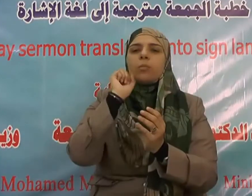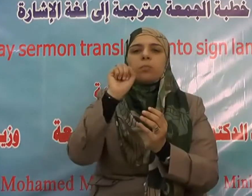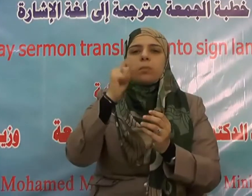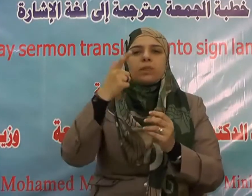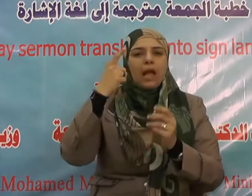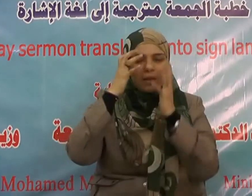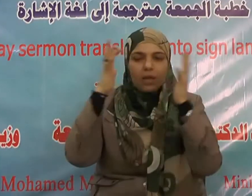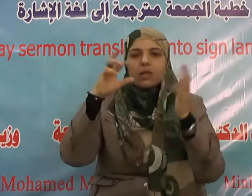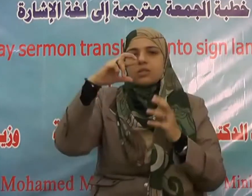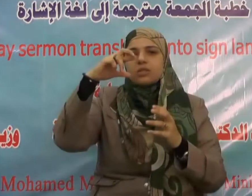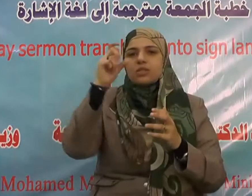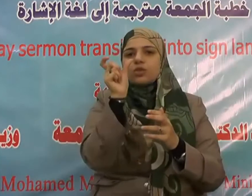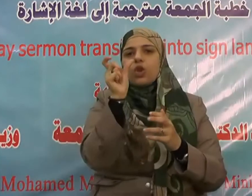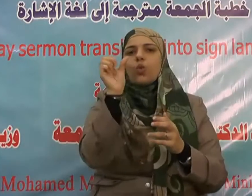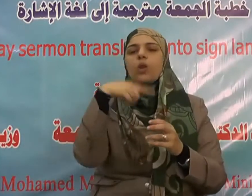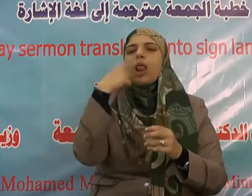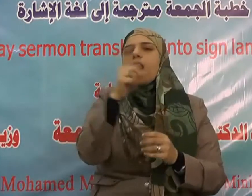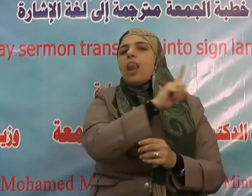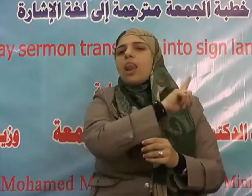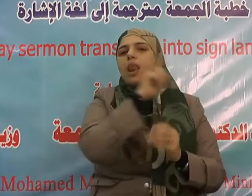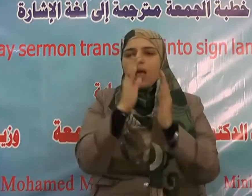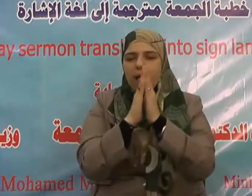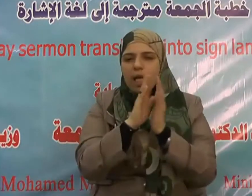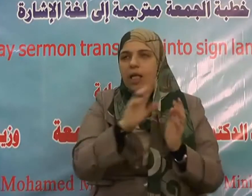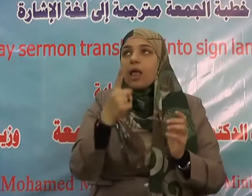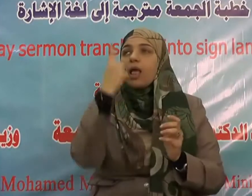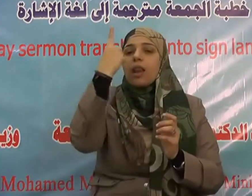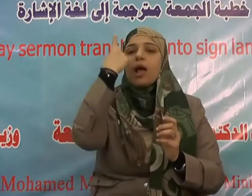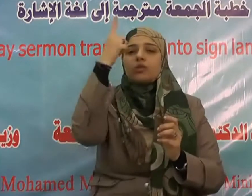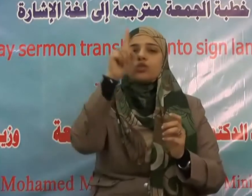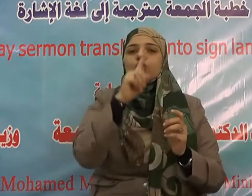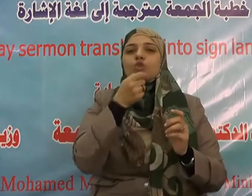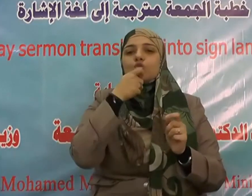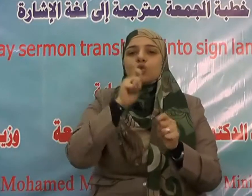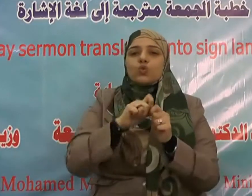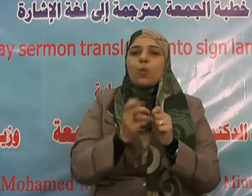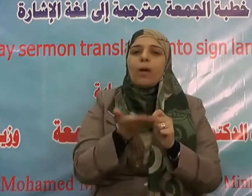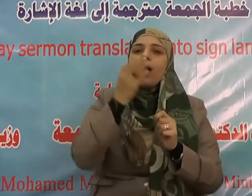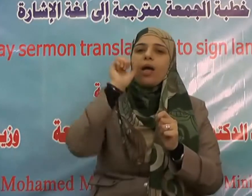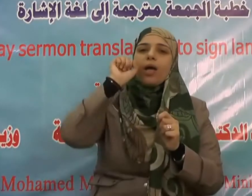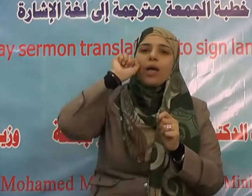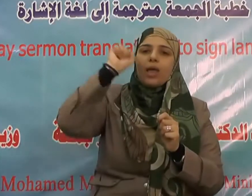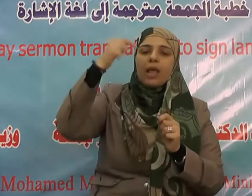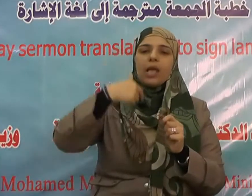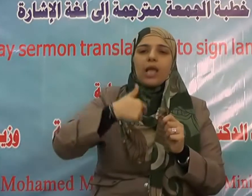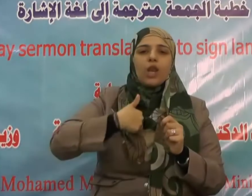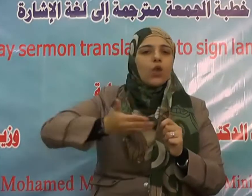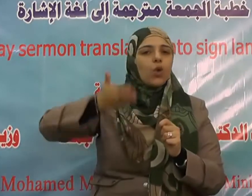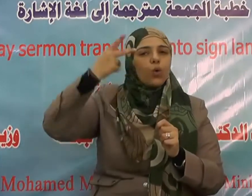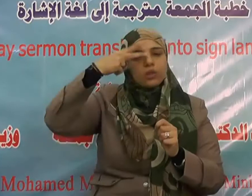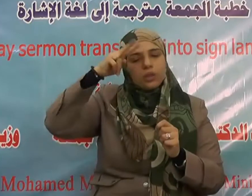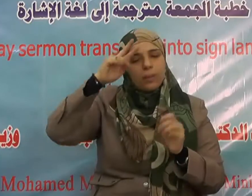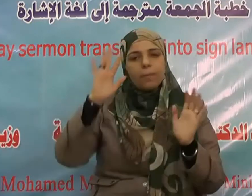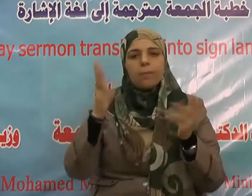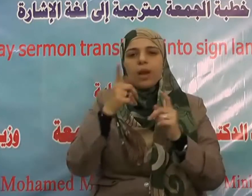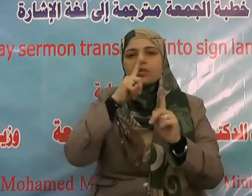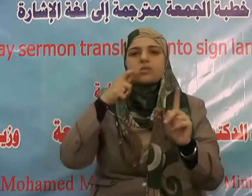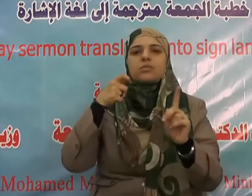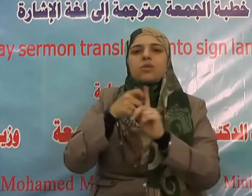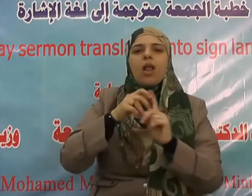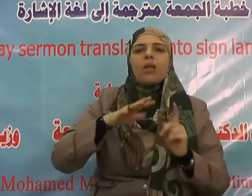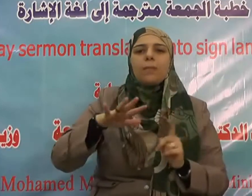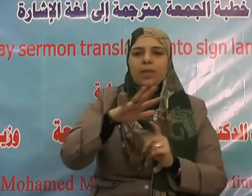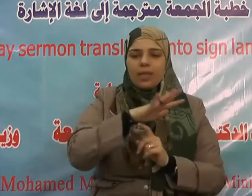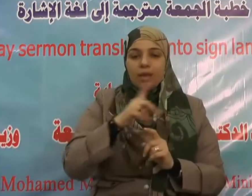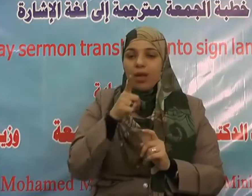الحمد لله رب العالمين وأشهد أن لا إله إلا الله وحده لا شريك